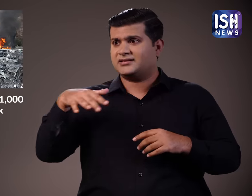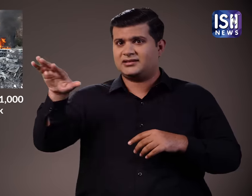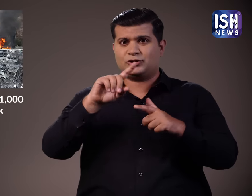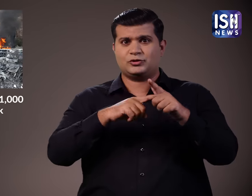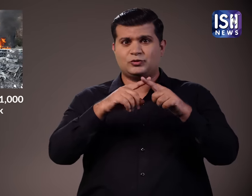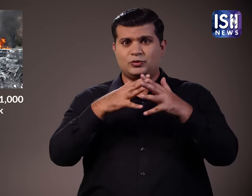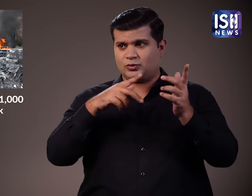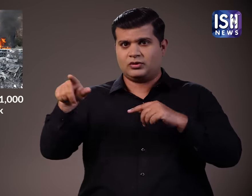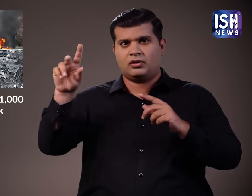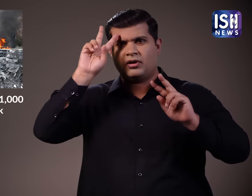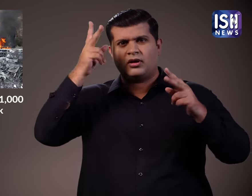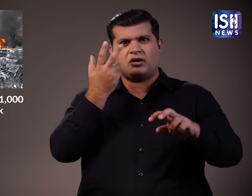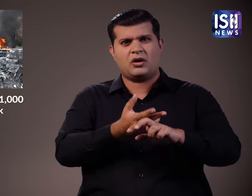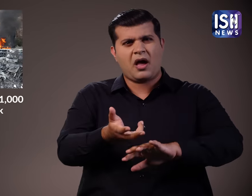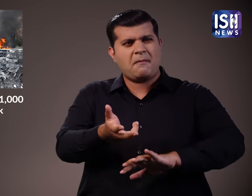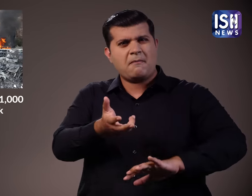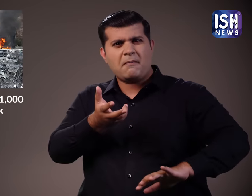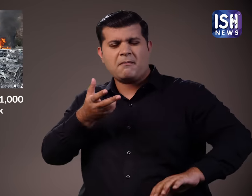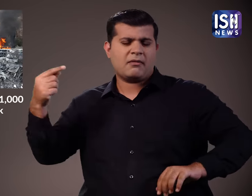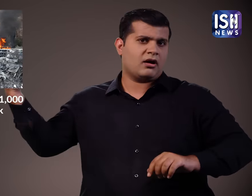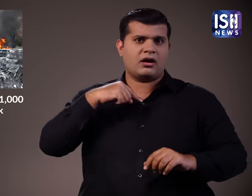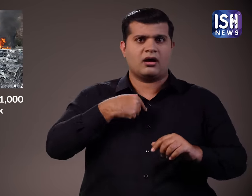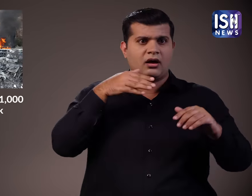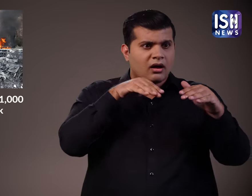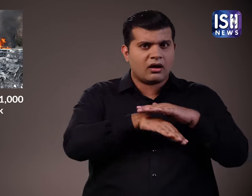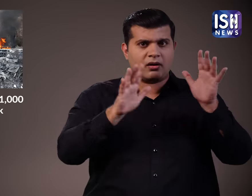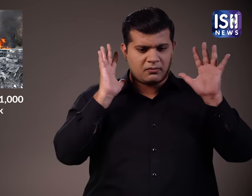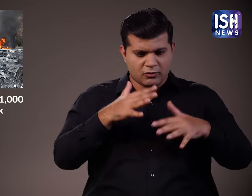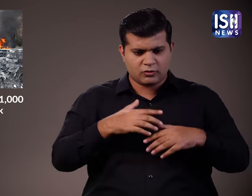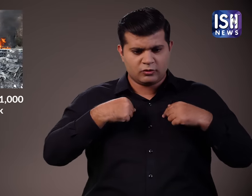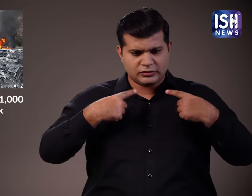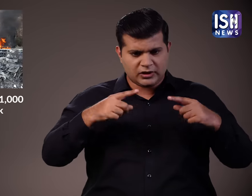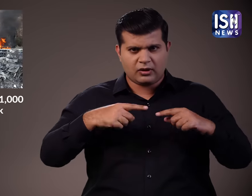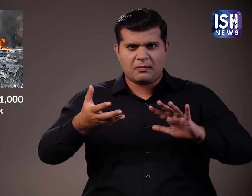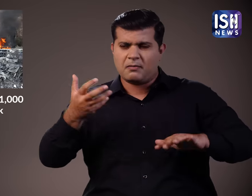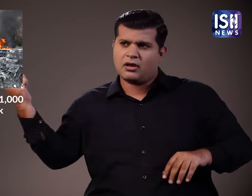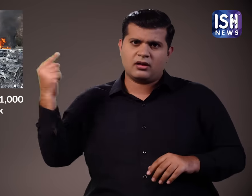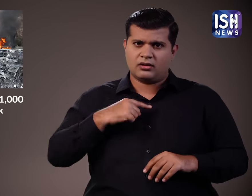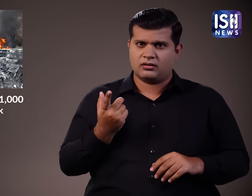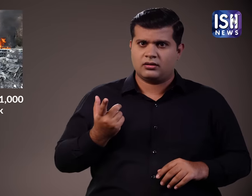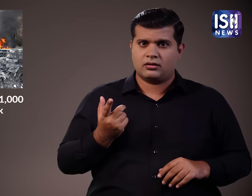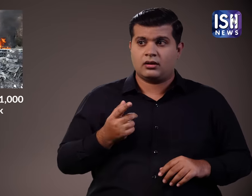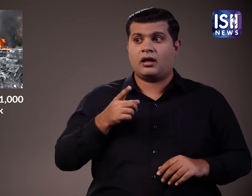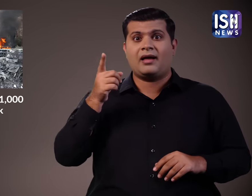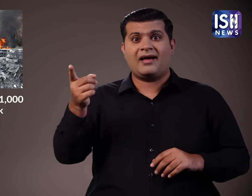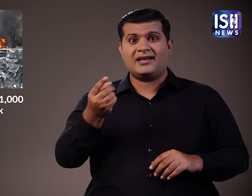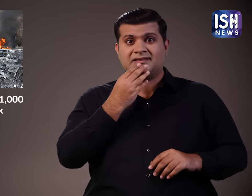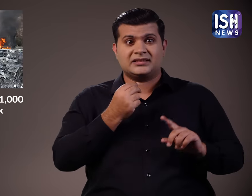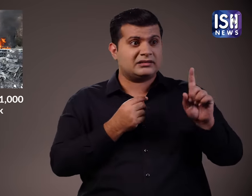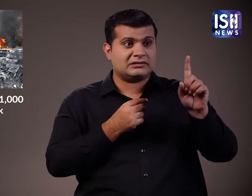पर पत्थर फेके जाते हैं। इसराइल का दावा है कि